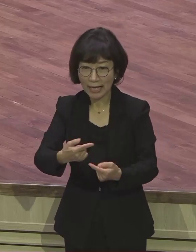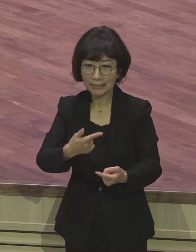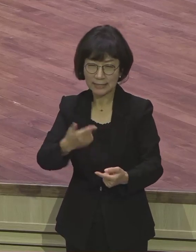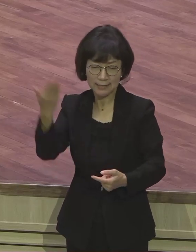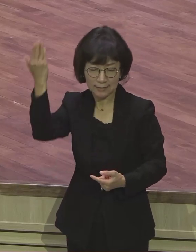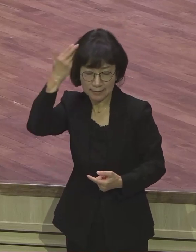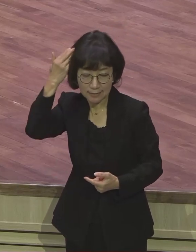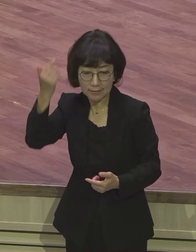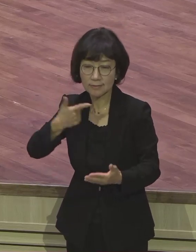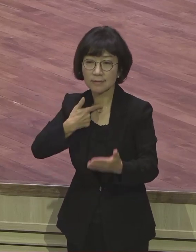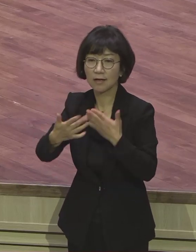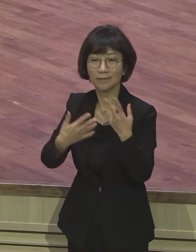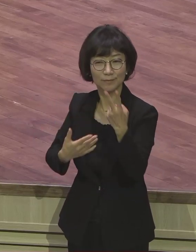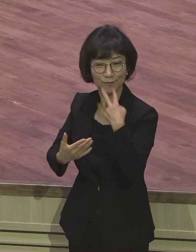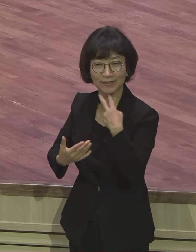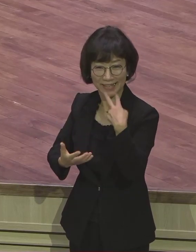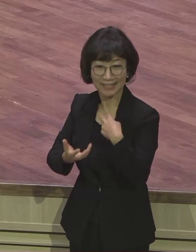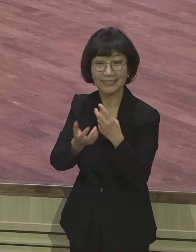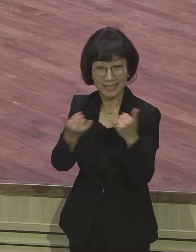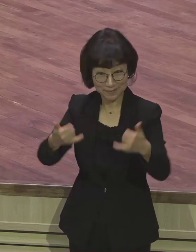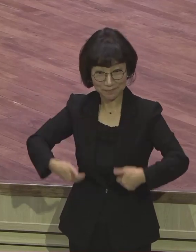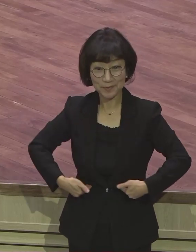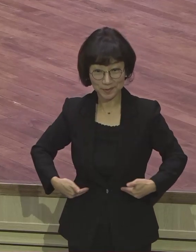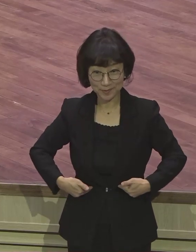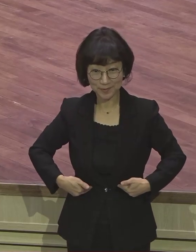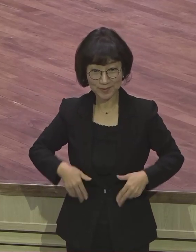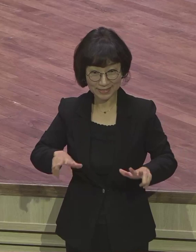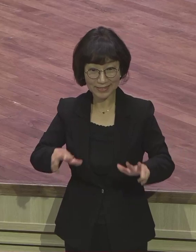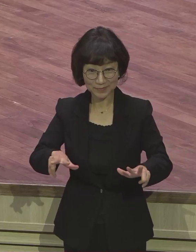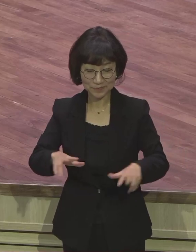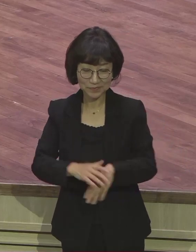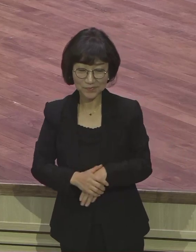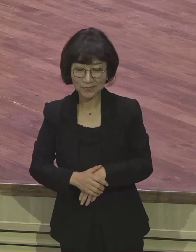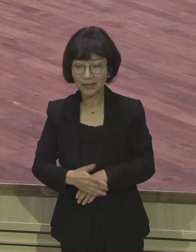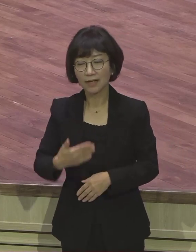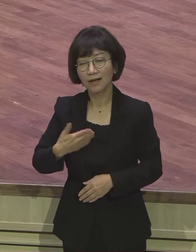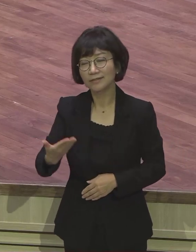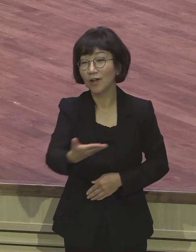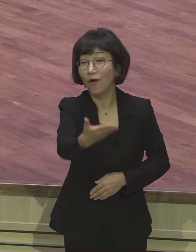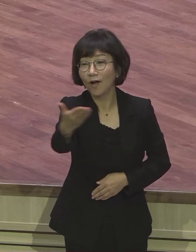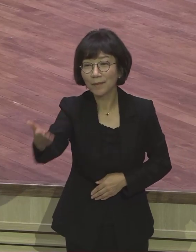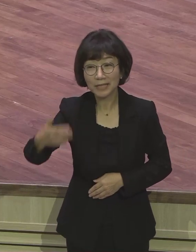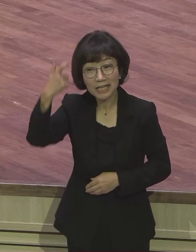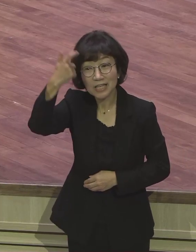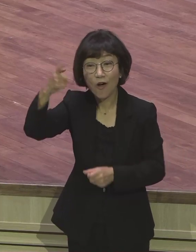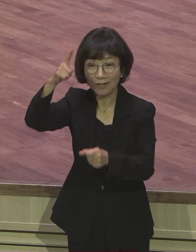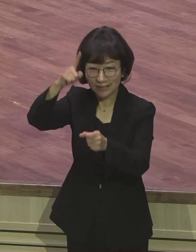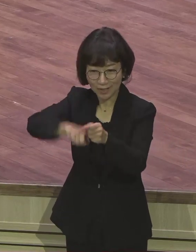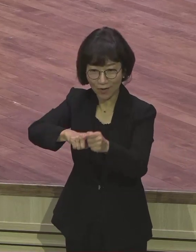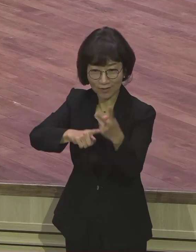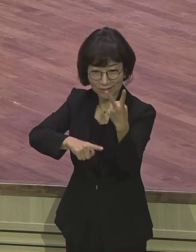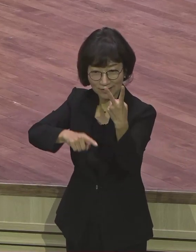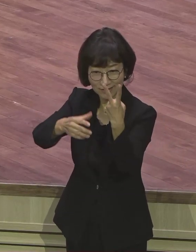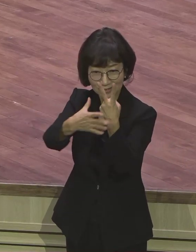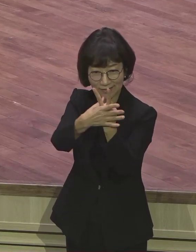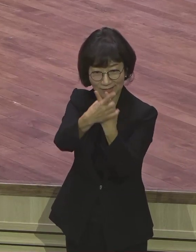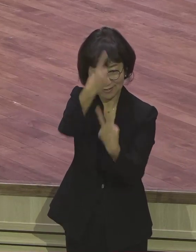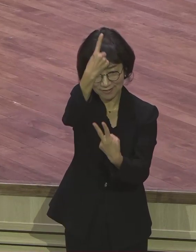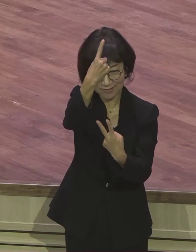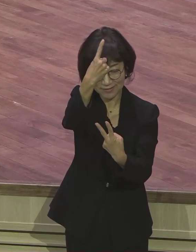저는 우리 영계의 모든 성도들이 영적 딥스마트가 되기 바랍니다 영적으로